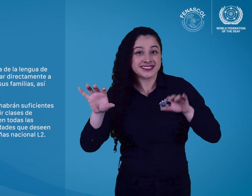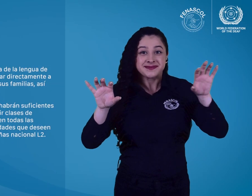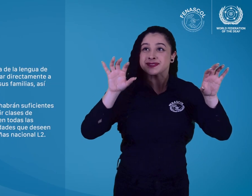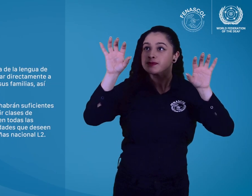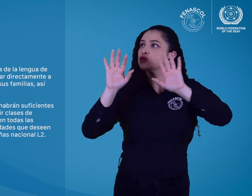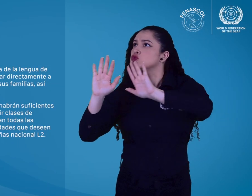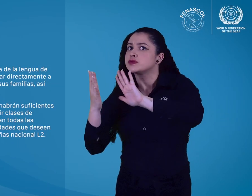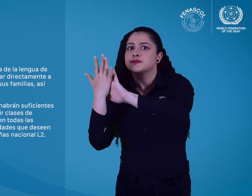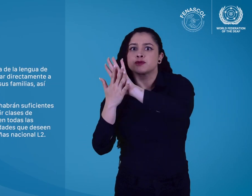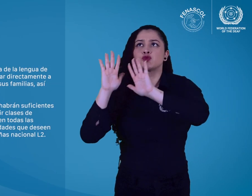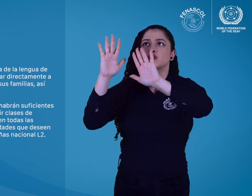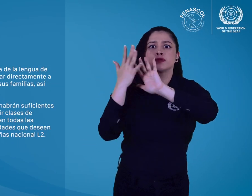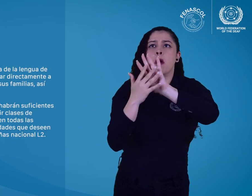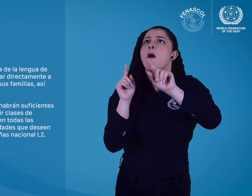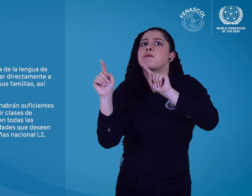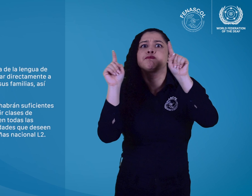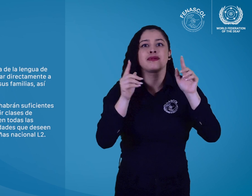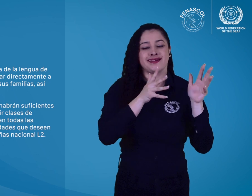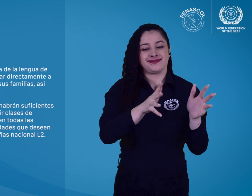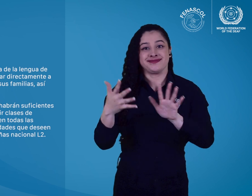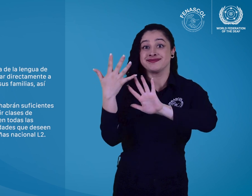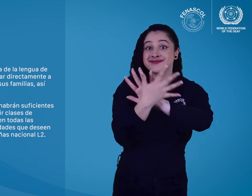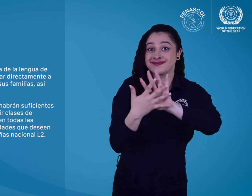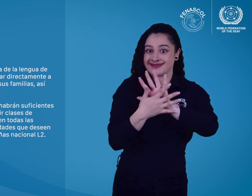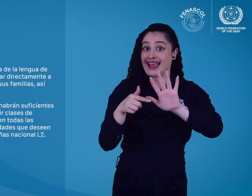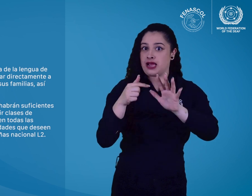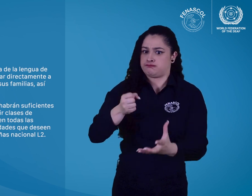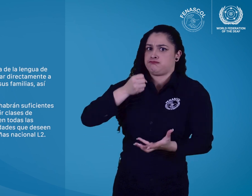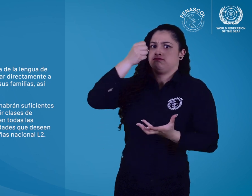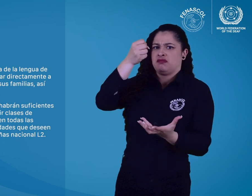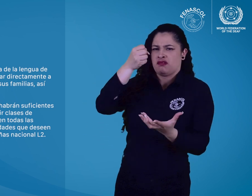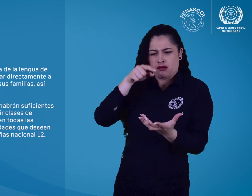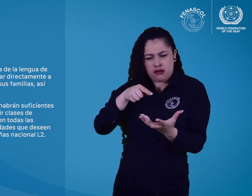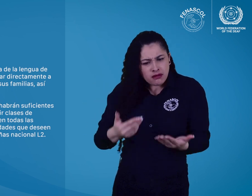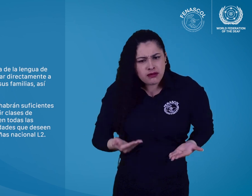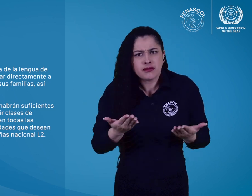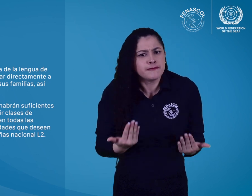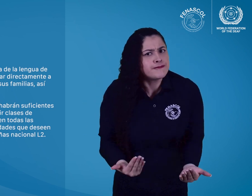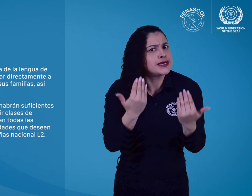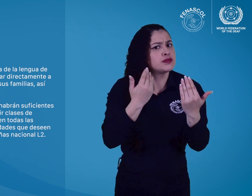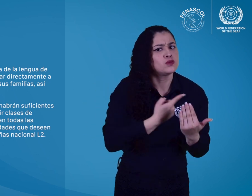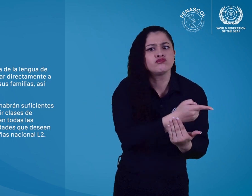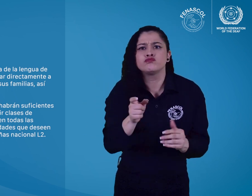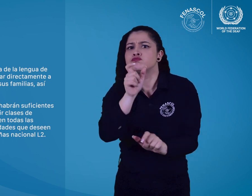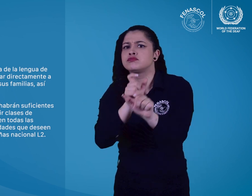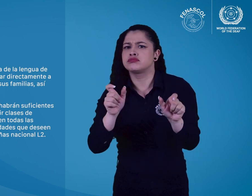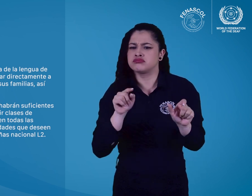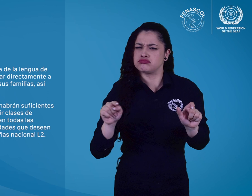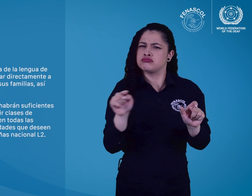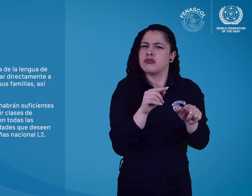Los recursos para la enseñanza de la lengua de señas nacional deben beneficiar directamente